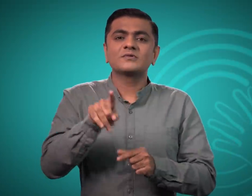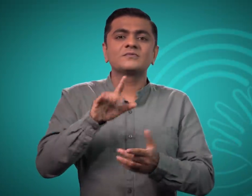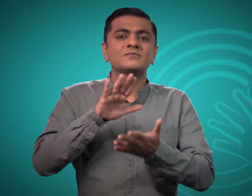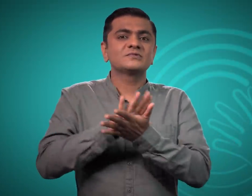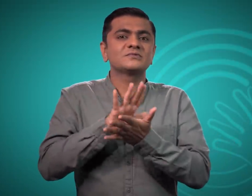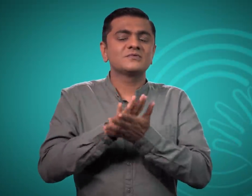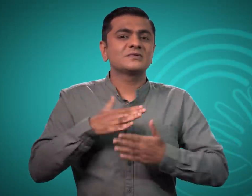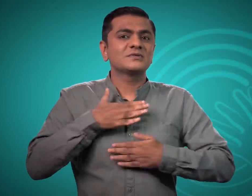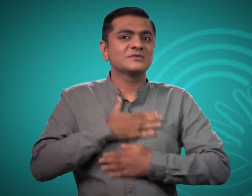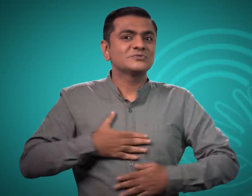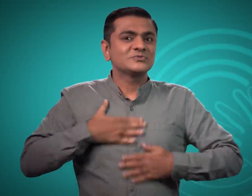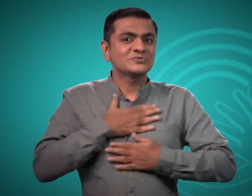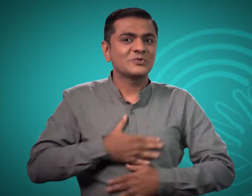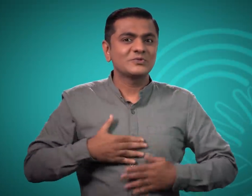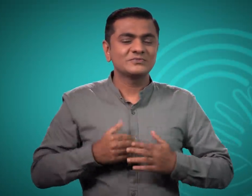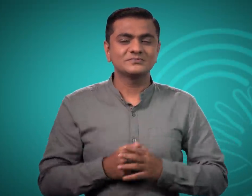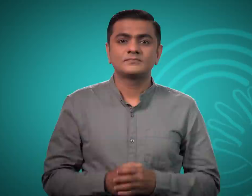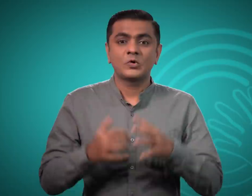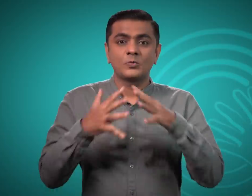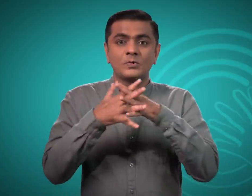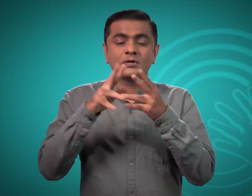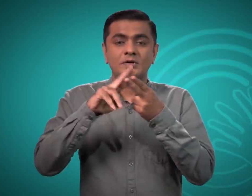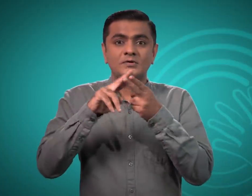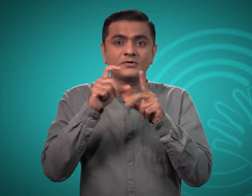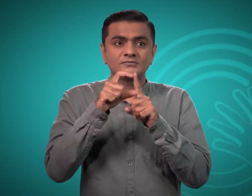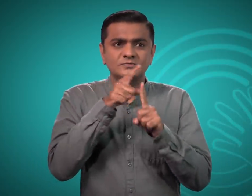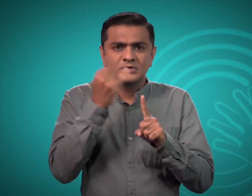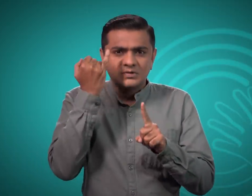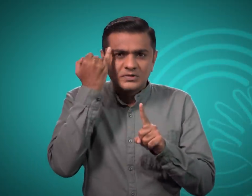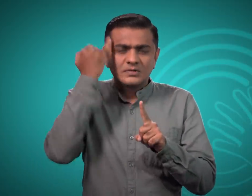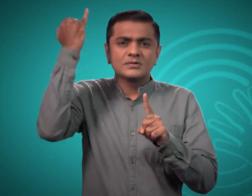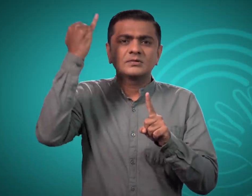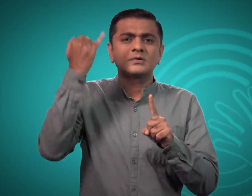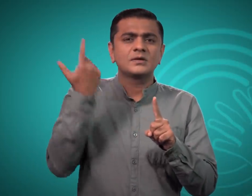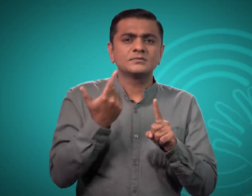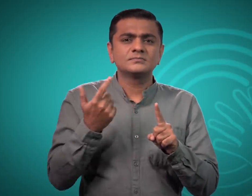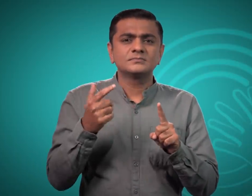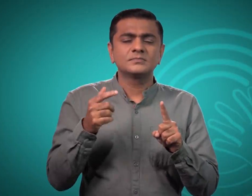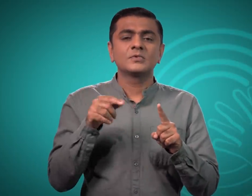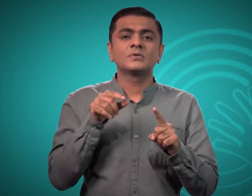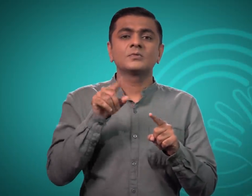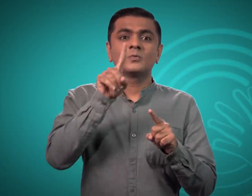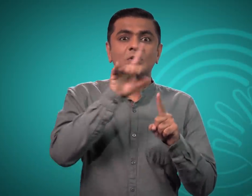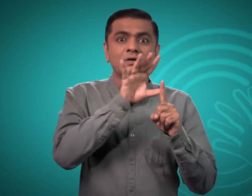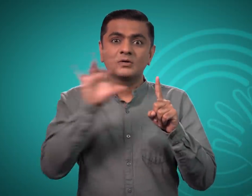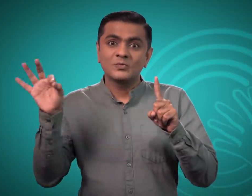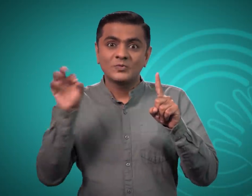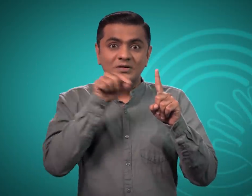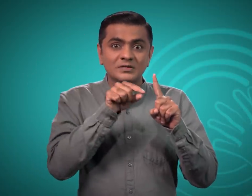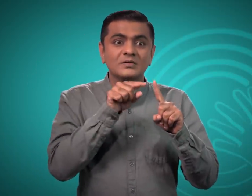है। WFD ने इस सप्ताह के प्रतियक दिन के लिए एक विशेश धीम बनाई